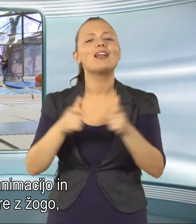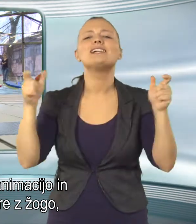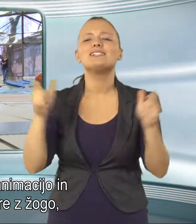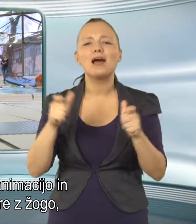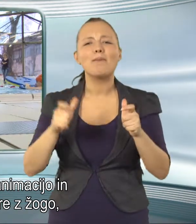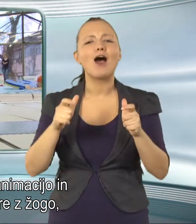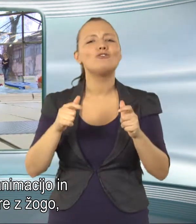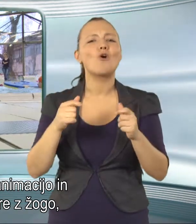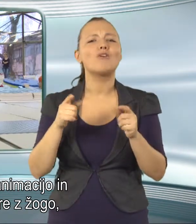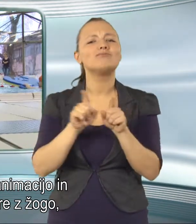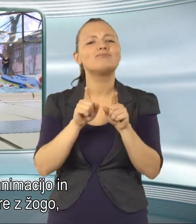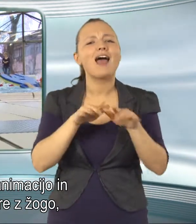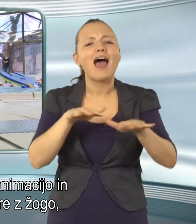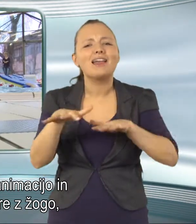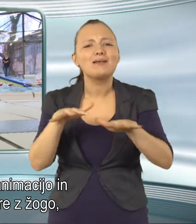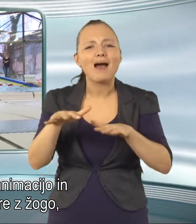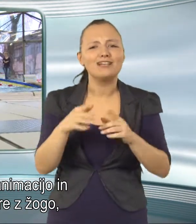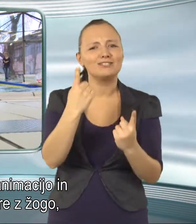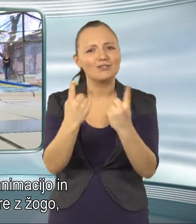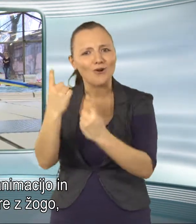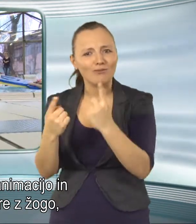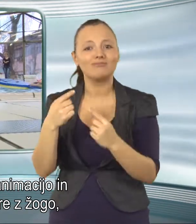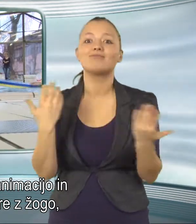žogo in sicer med deseto in dvanojsto uro.